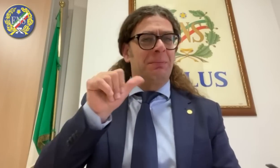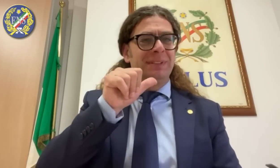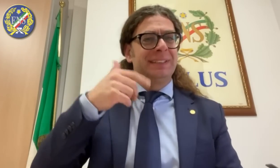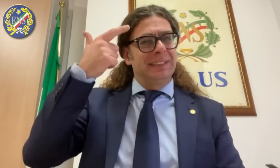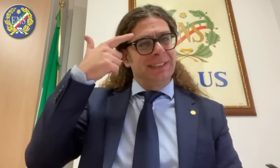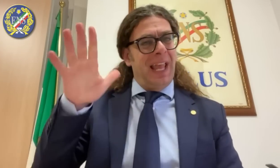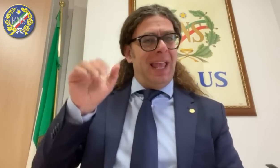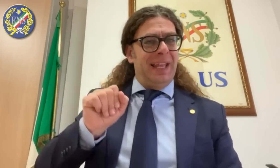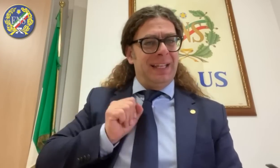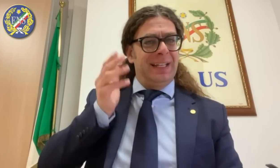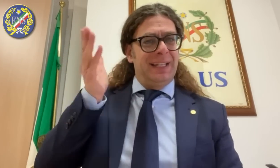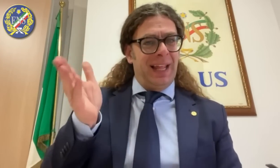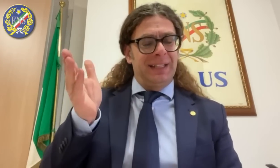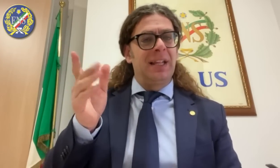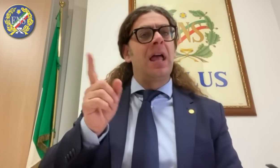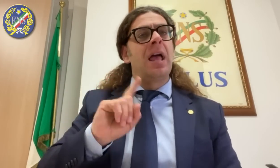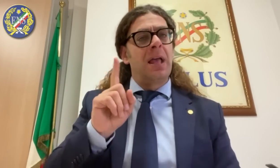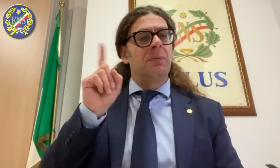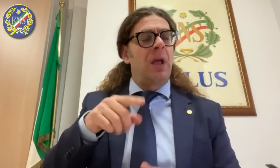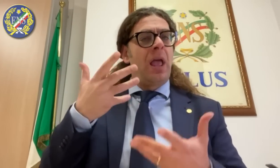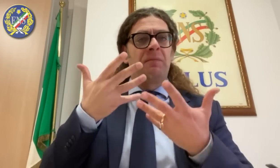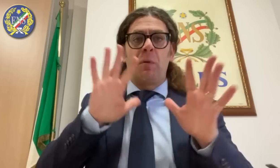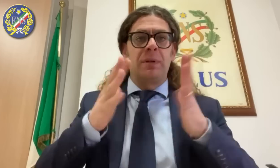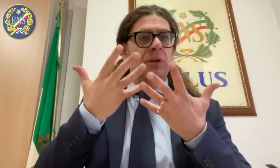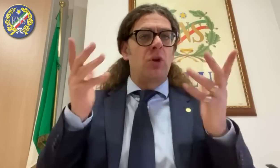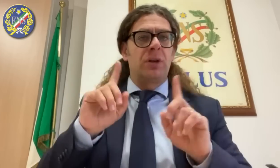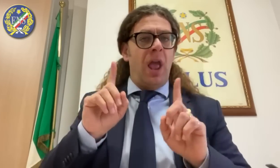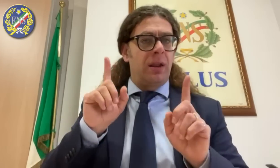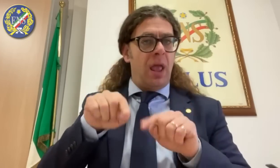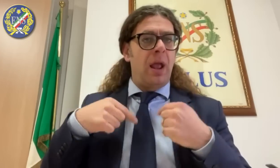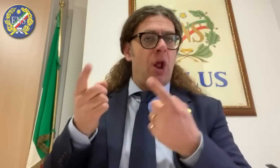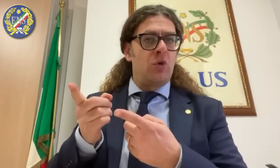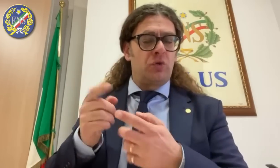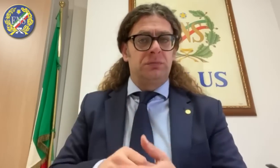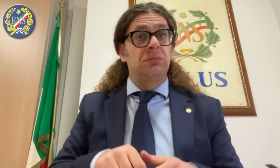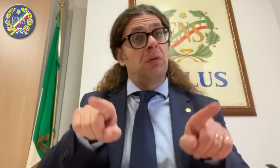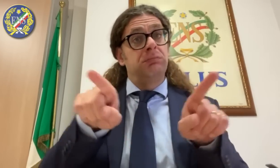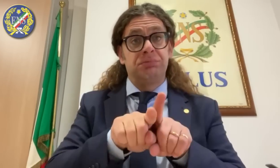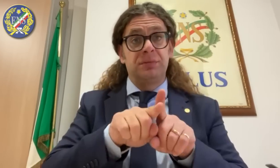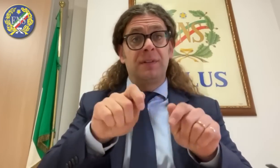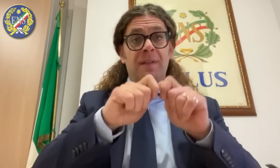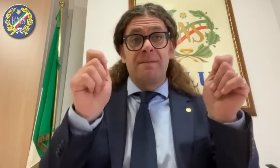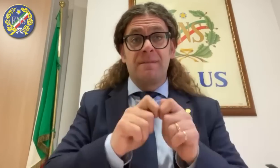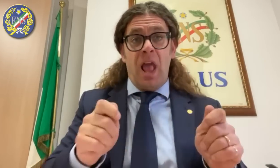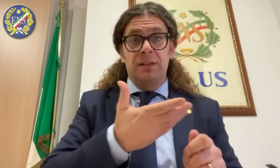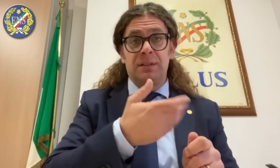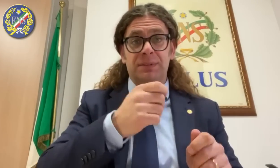È opportuno lasciare loro il tempo necessario per fare le dovute verifiche. Una volta che avranno ricostruito il